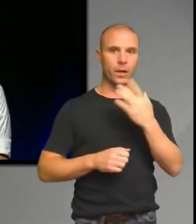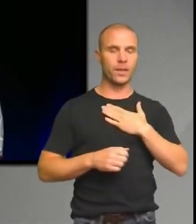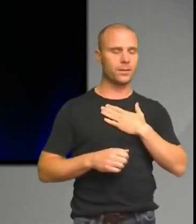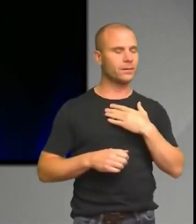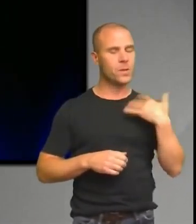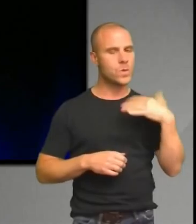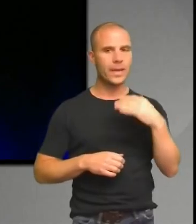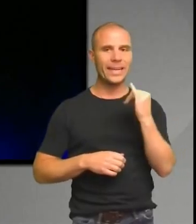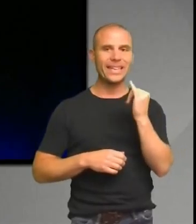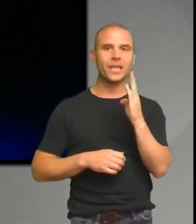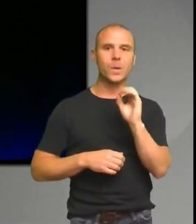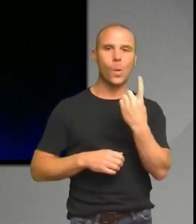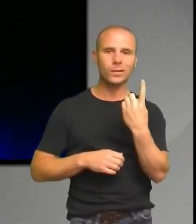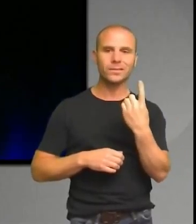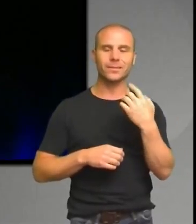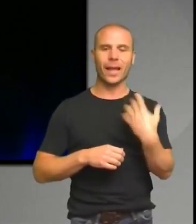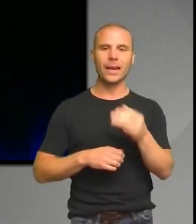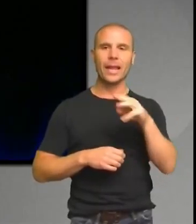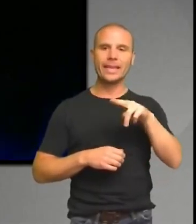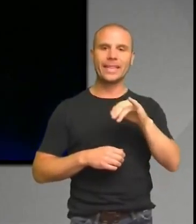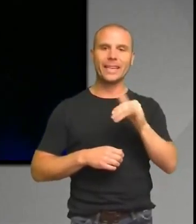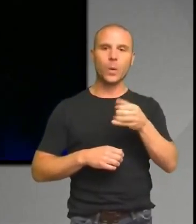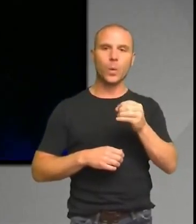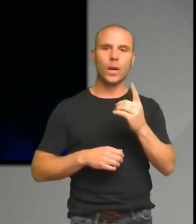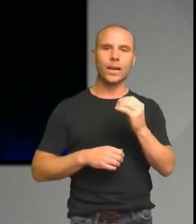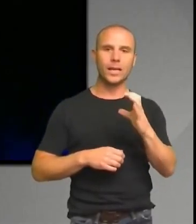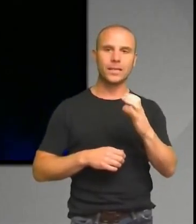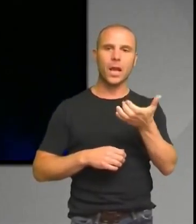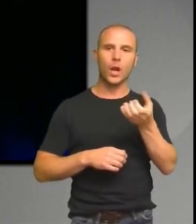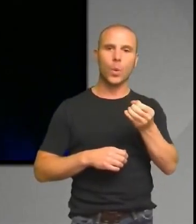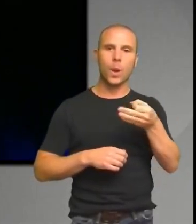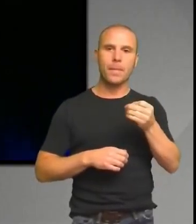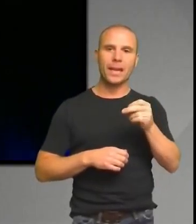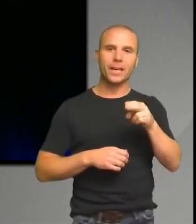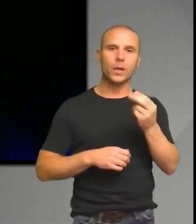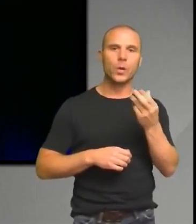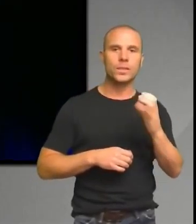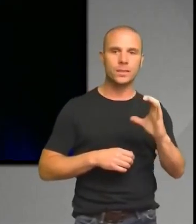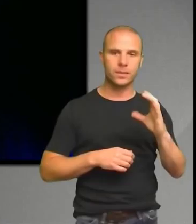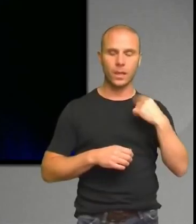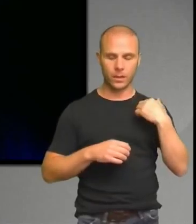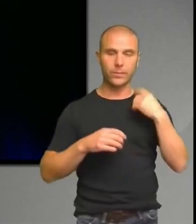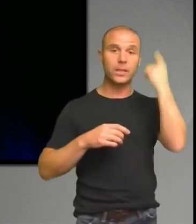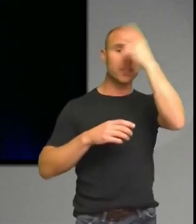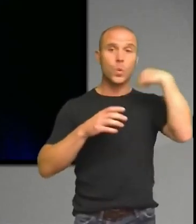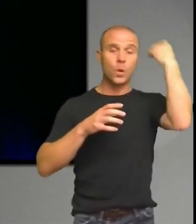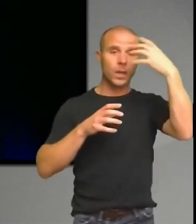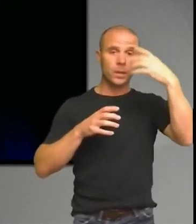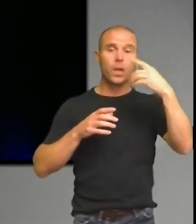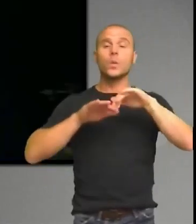Nikolaus Copernicus, han var järv nog att byta plats på jorden och solen i den rådande världsbilden, så